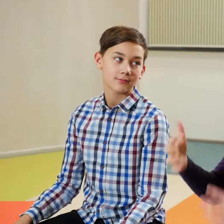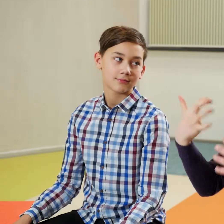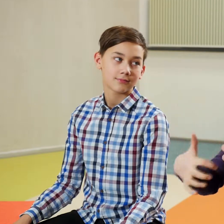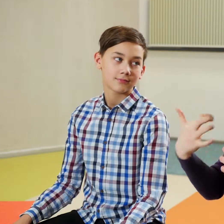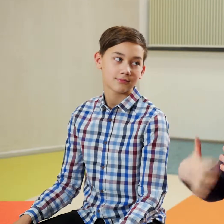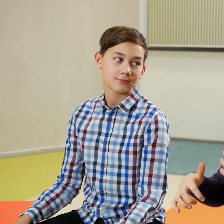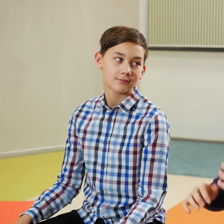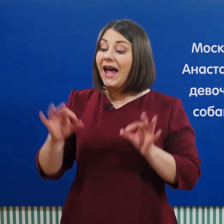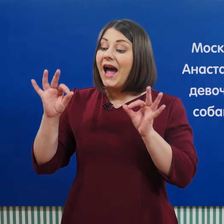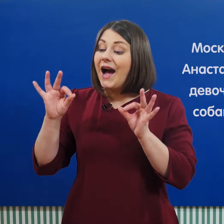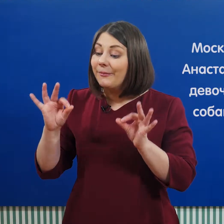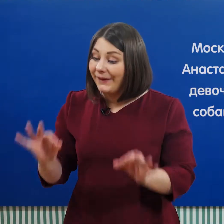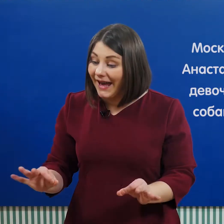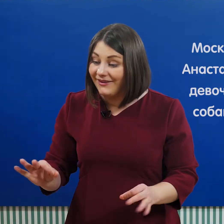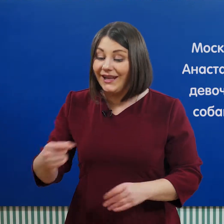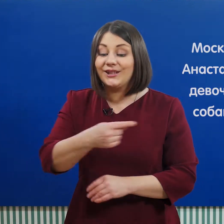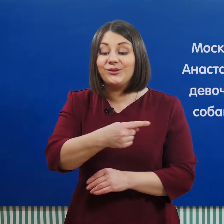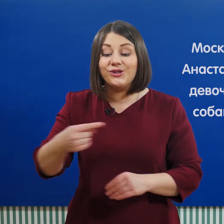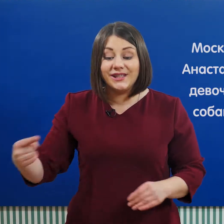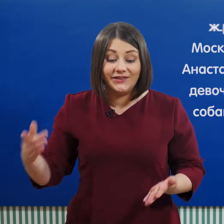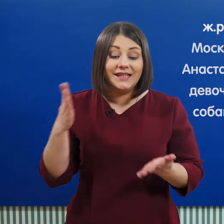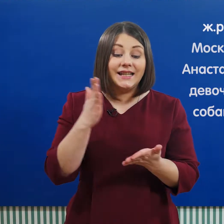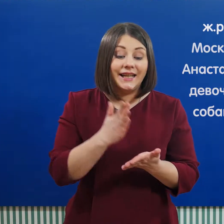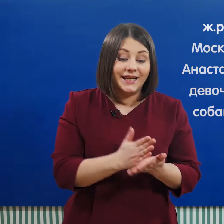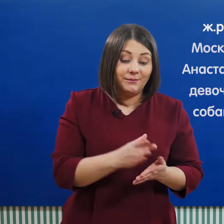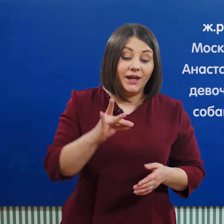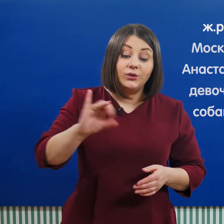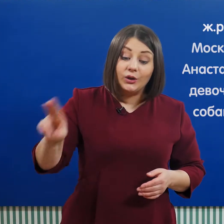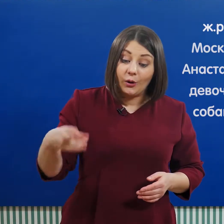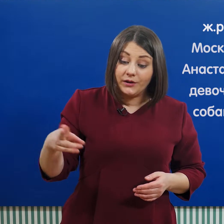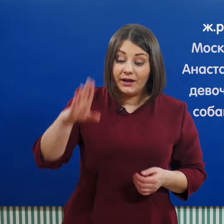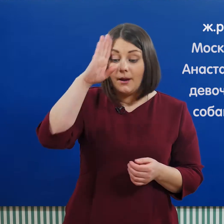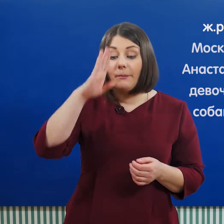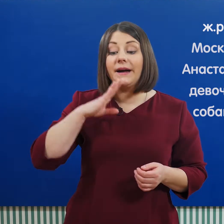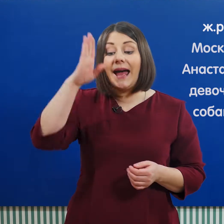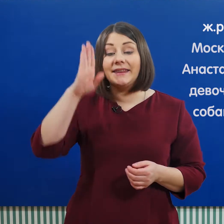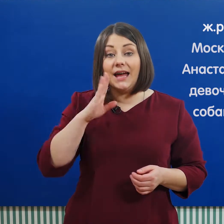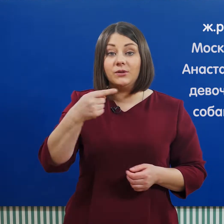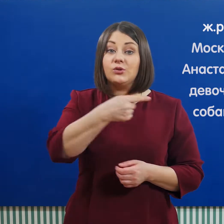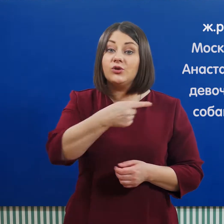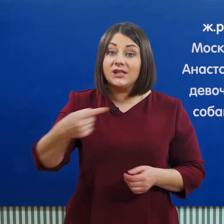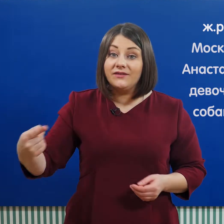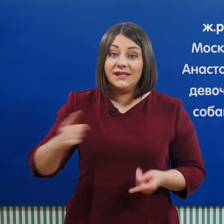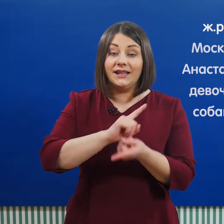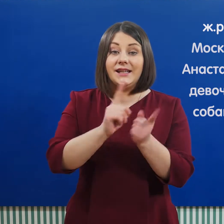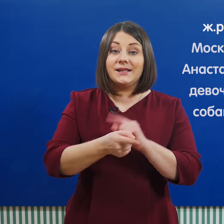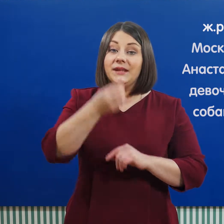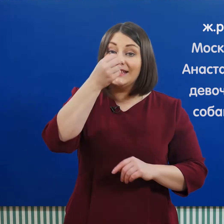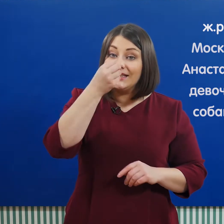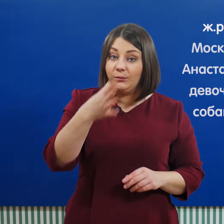– среднего. Правильно! Существительные имеют род. По родам существительные изменяться не